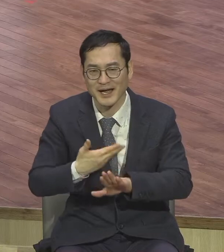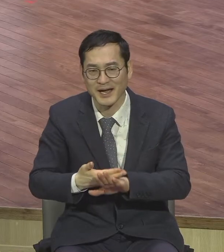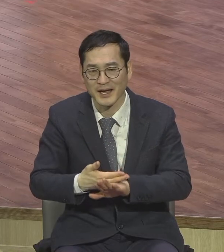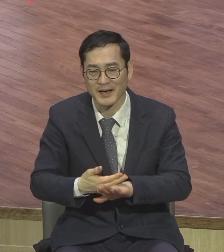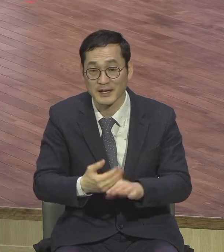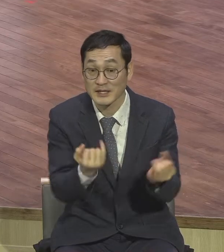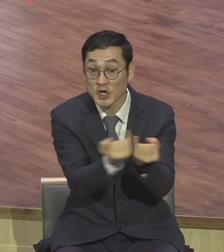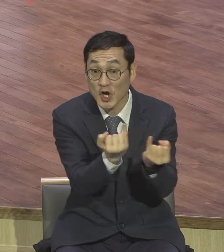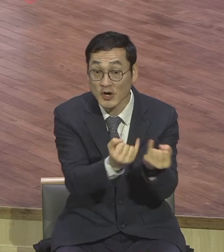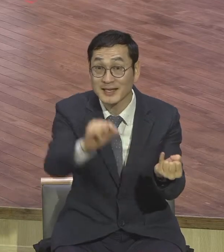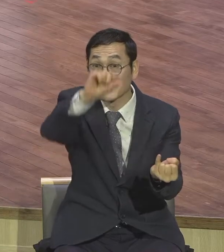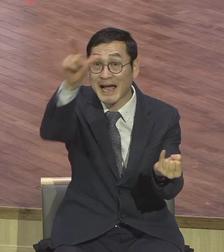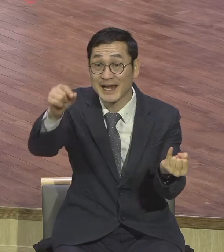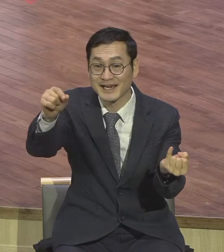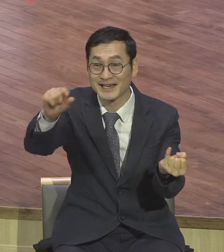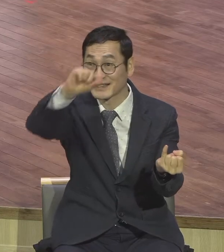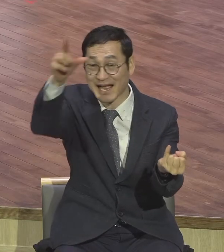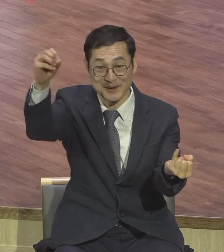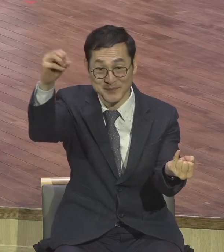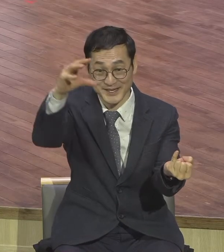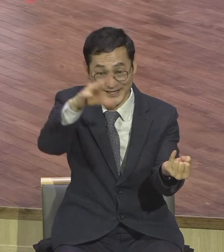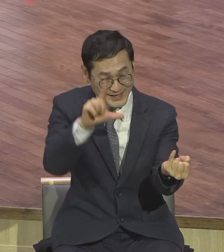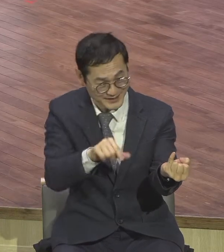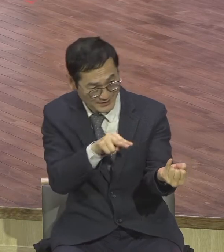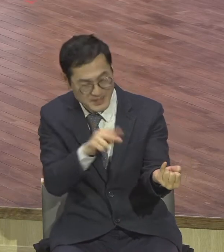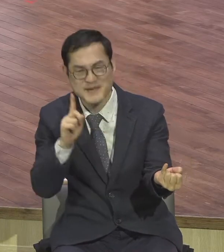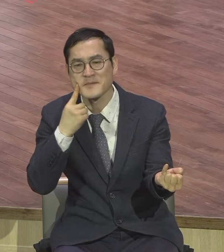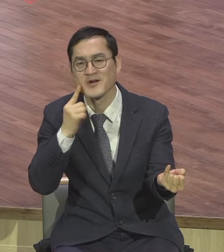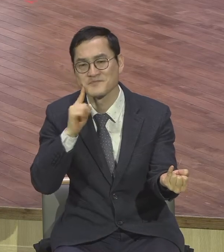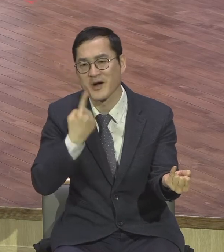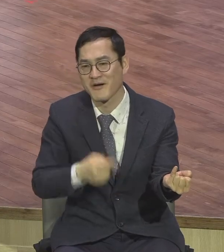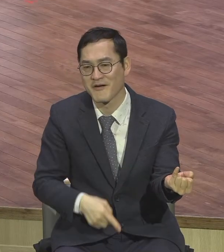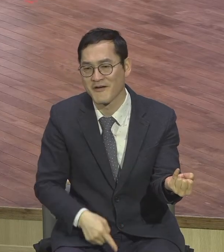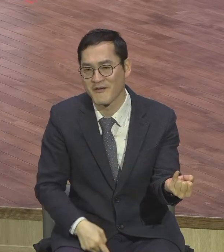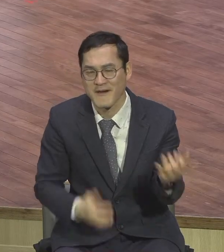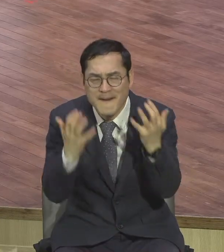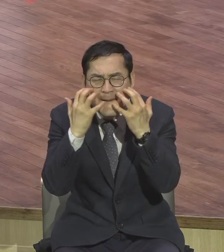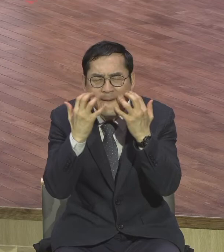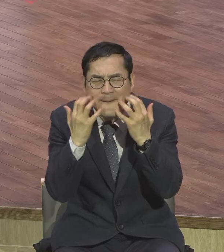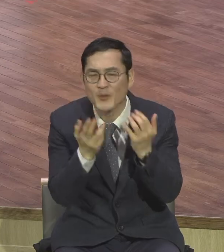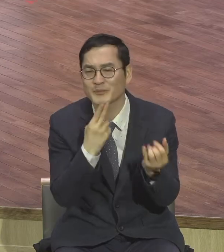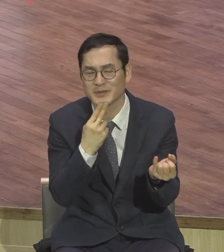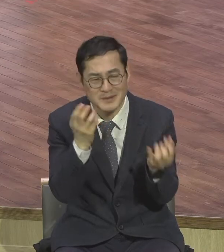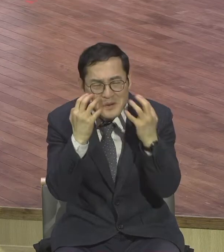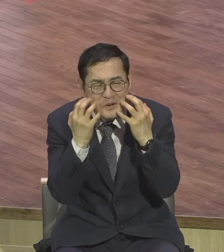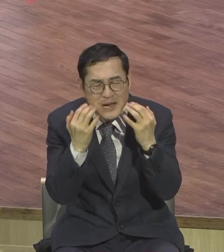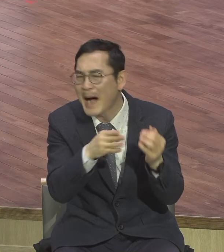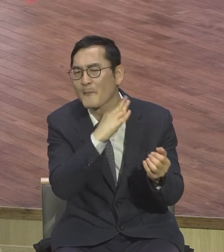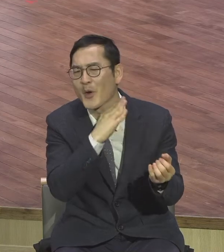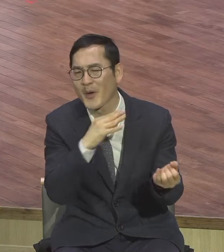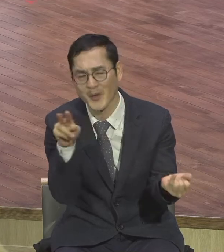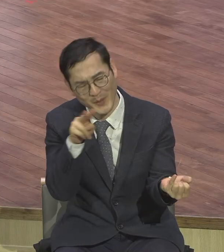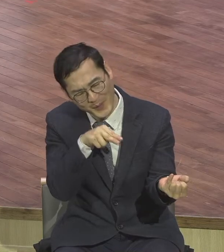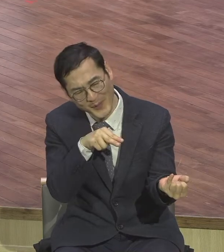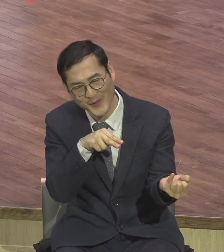약점이 안 보여 어두워가지고 달빛 아래 사악 좋은 점은 보여 단점이 가려진다 그러니까